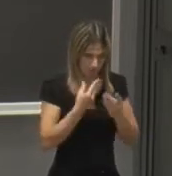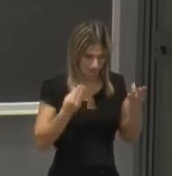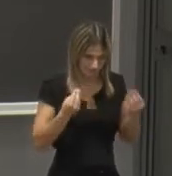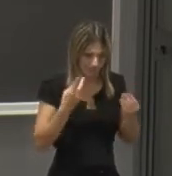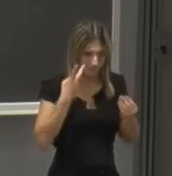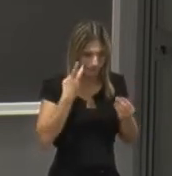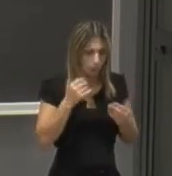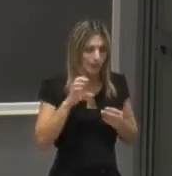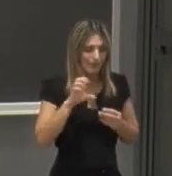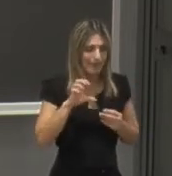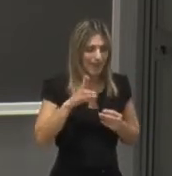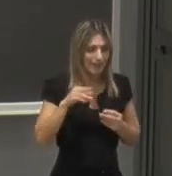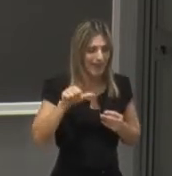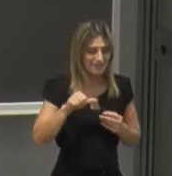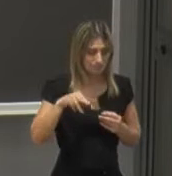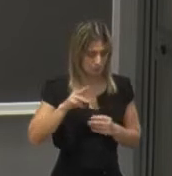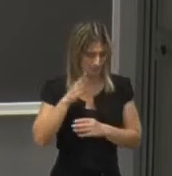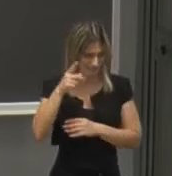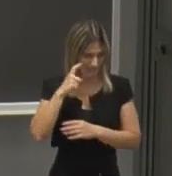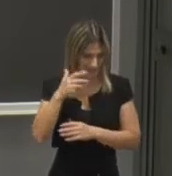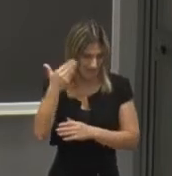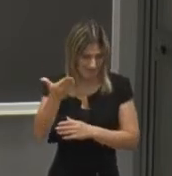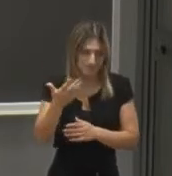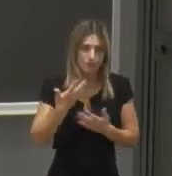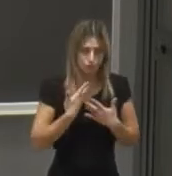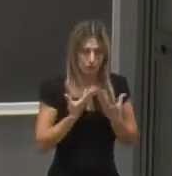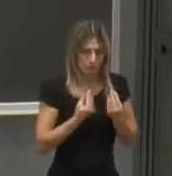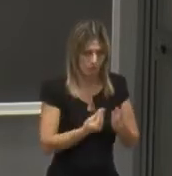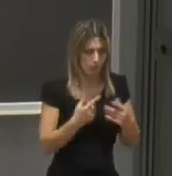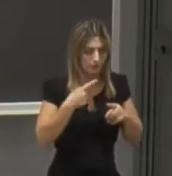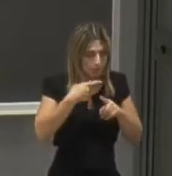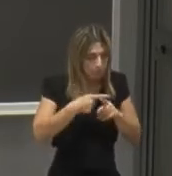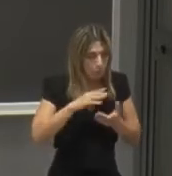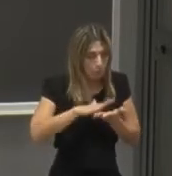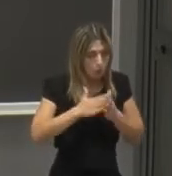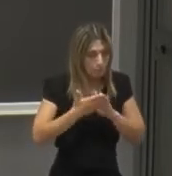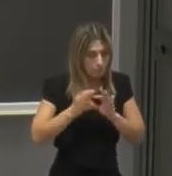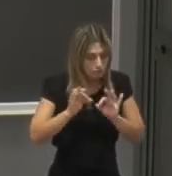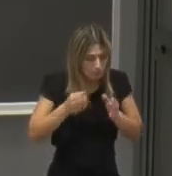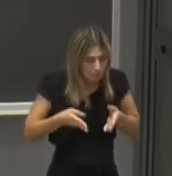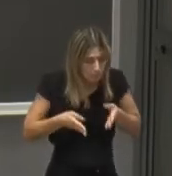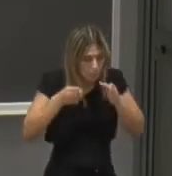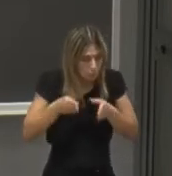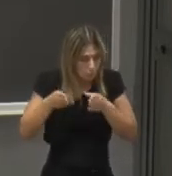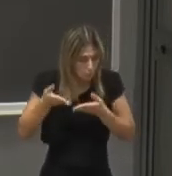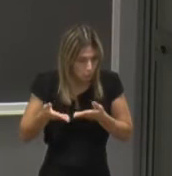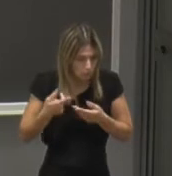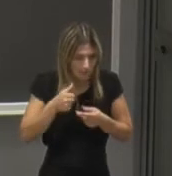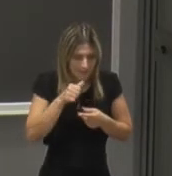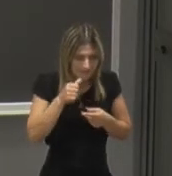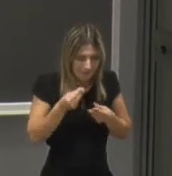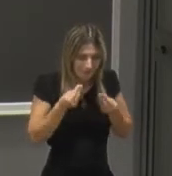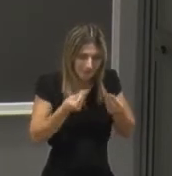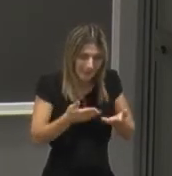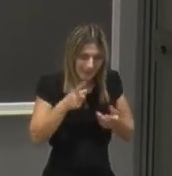di mobilità Erasmus ma anche moltissime convenzioni strutturate per il rilascio